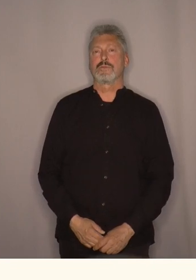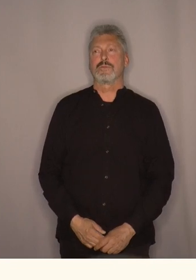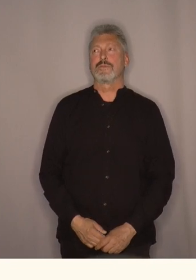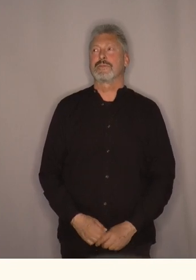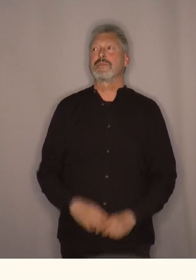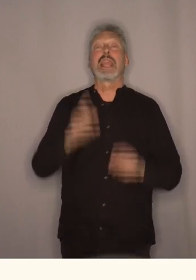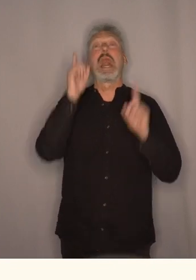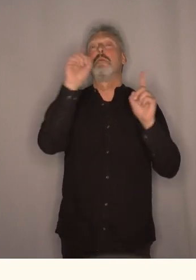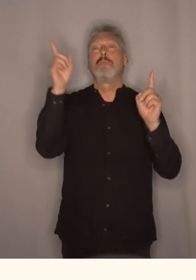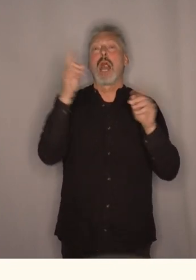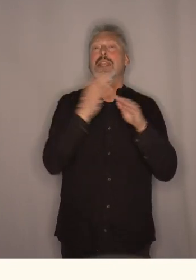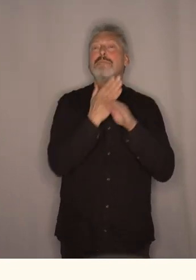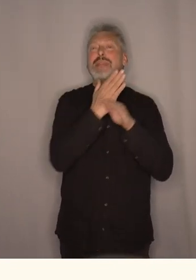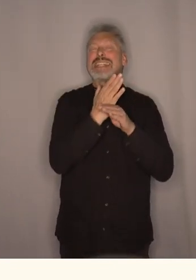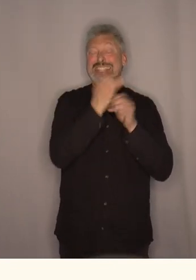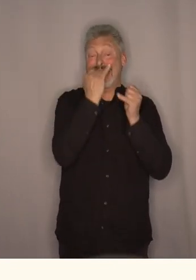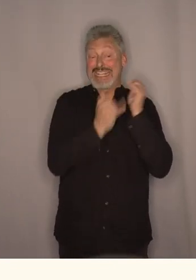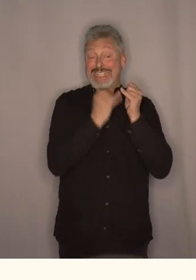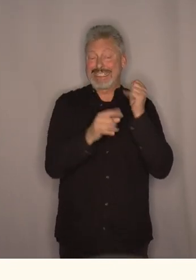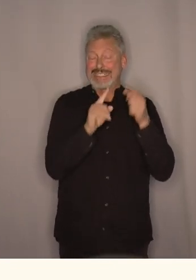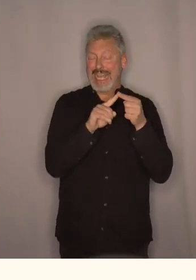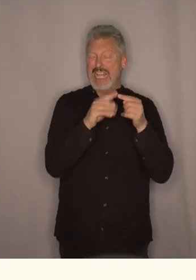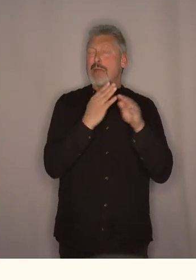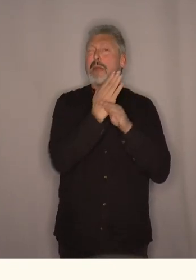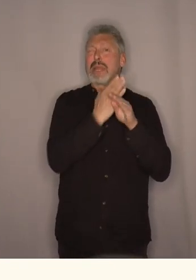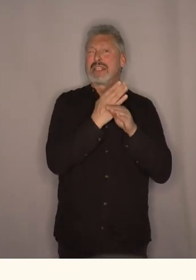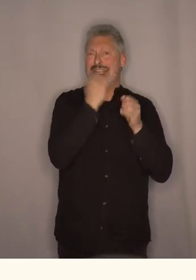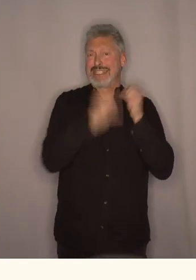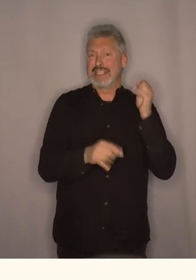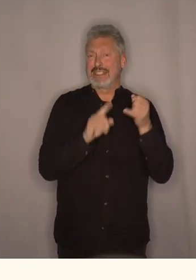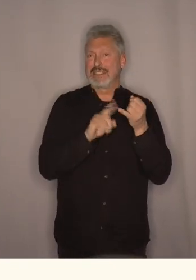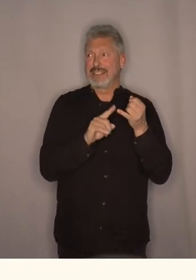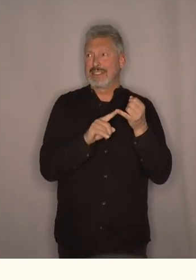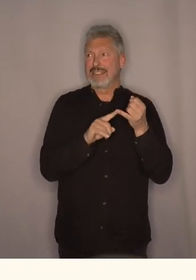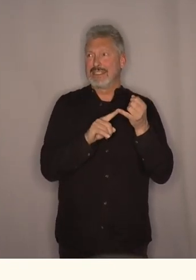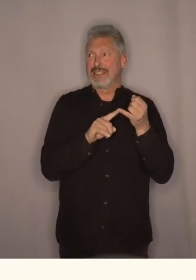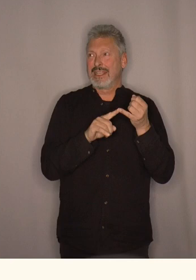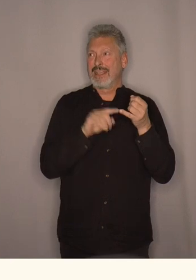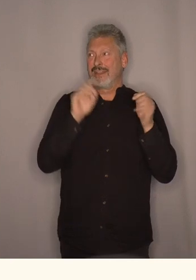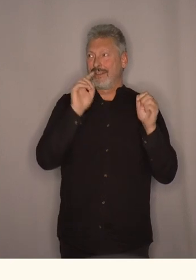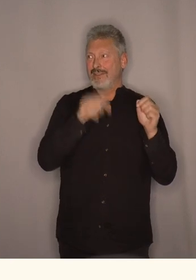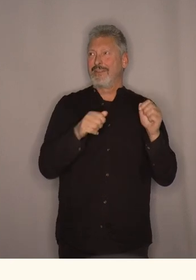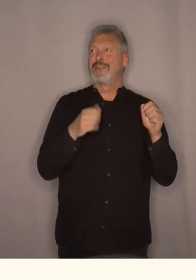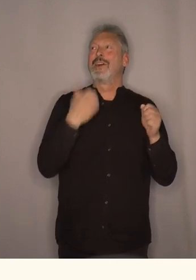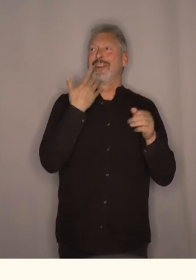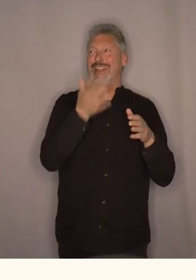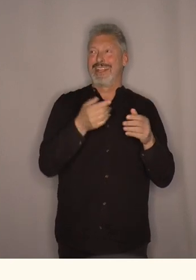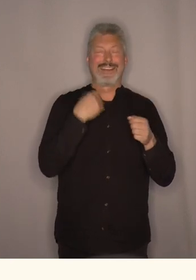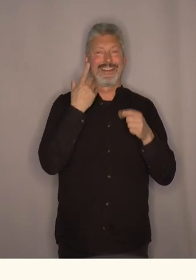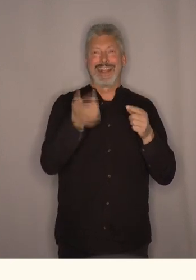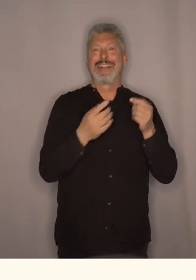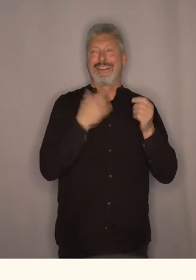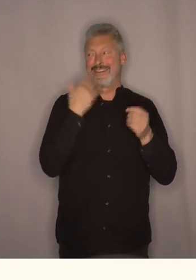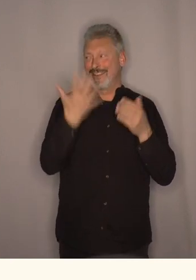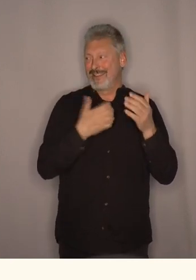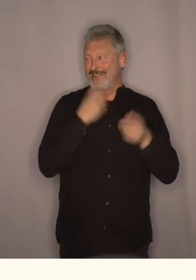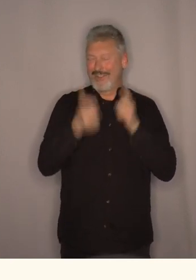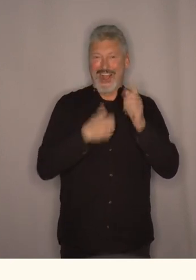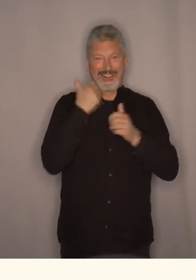jeg kan kanskje presisere det jeg sitter der litt jeg skal presisere litt for det må fortsette å være det frem til valget også det er viktig